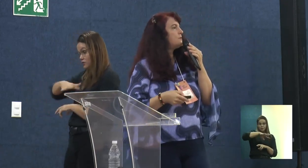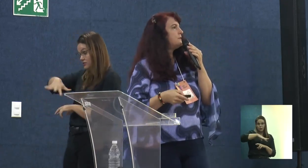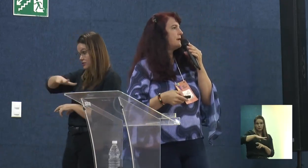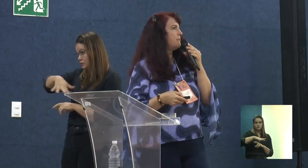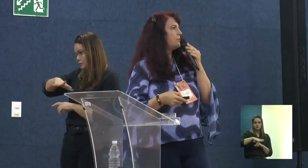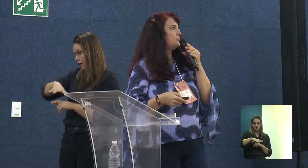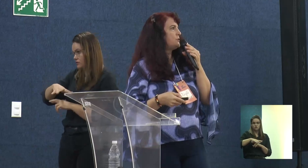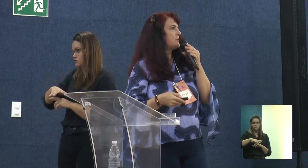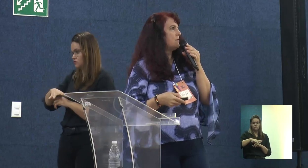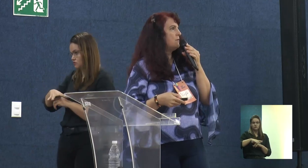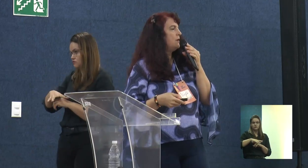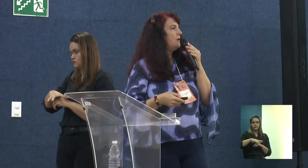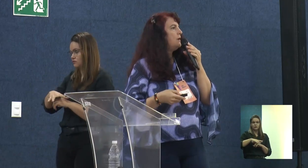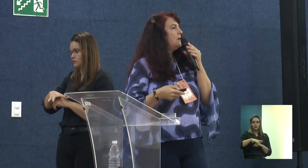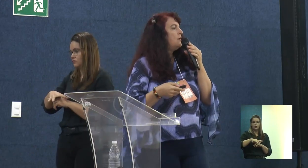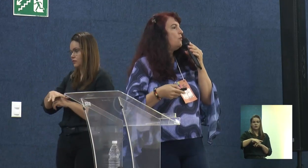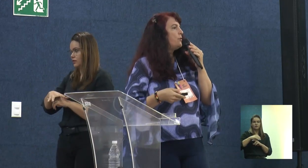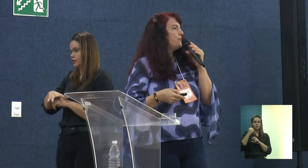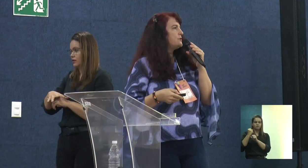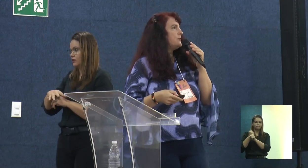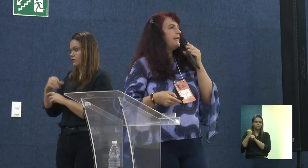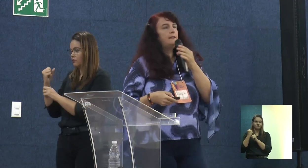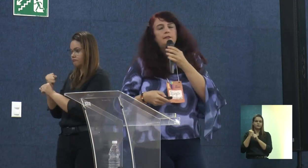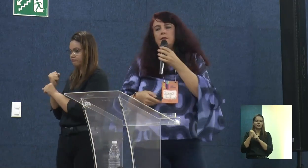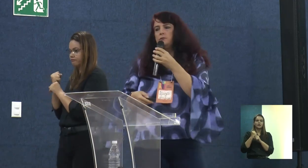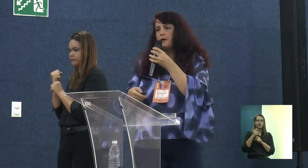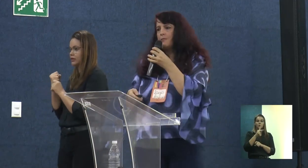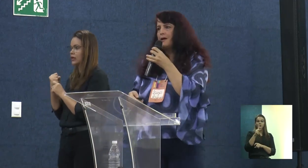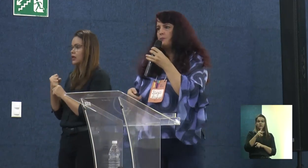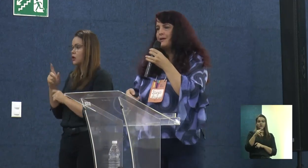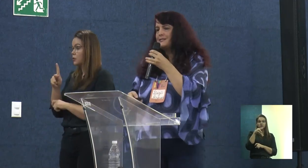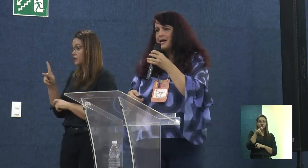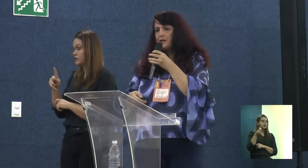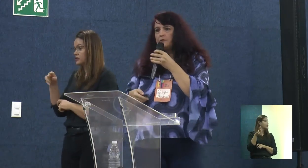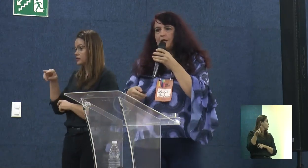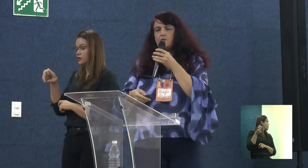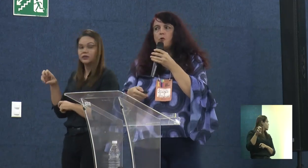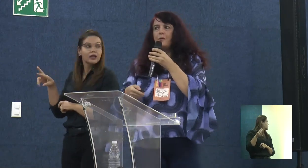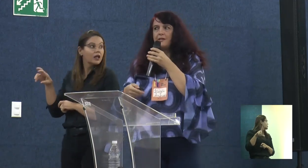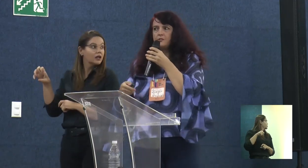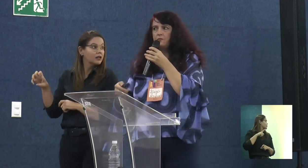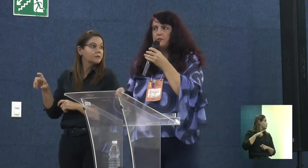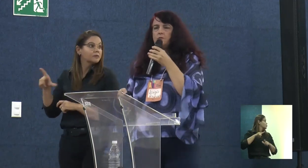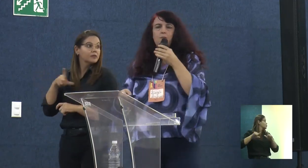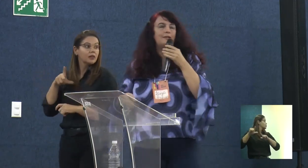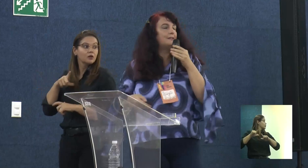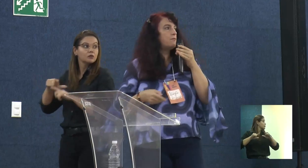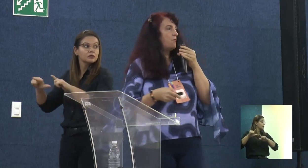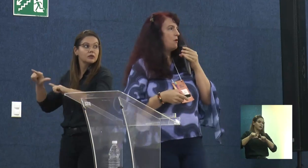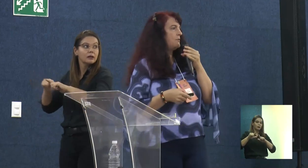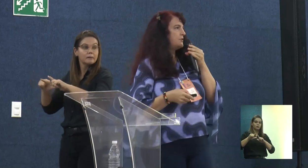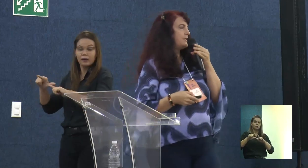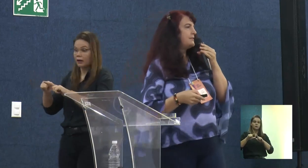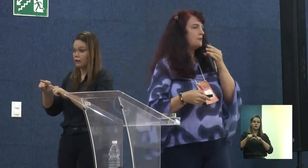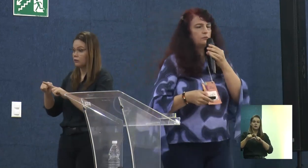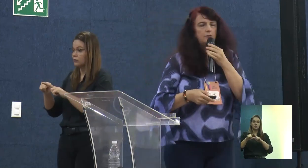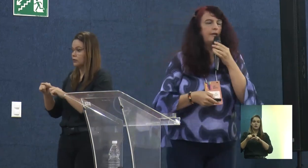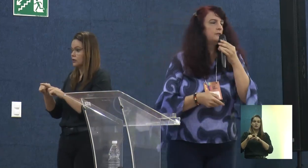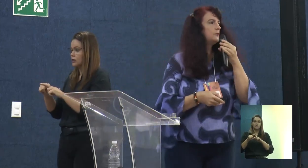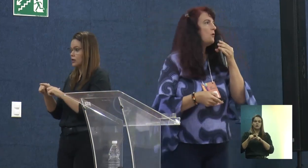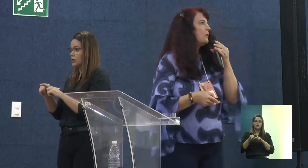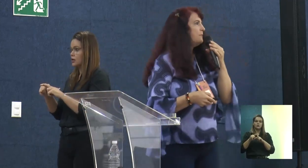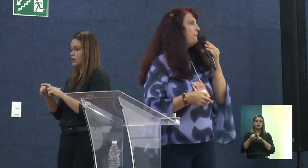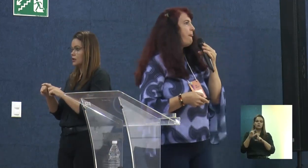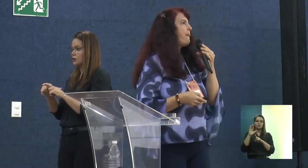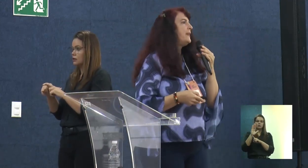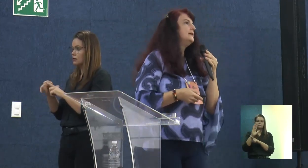comuns, a produção. O professor Néder tem um trabalho pesado lá de cooperativismo de plataforma, de gestão do